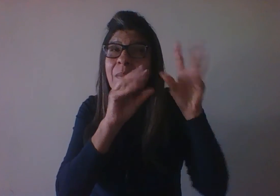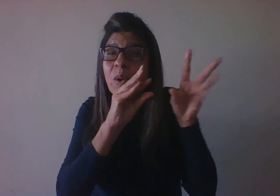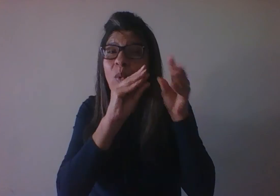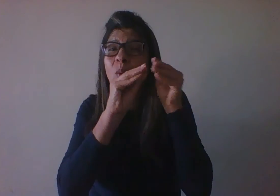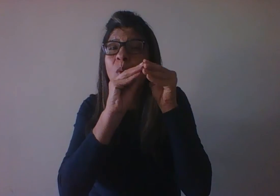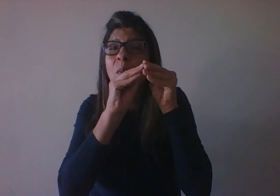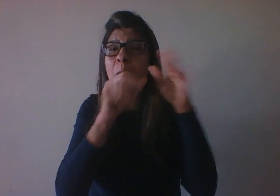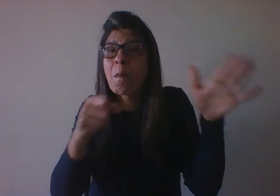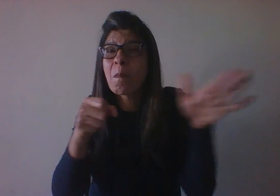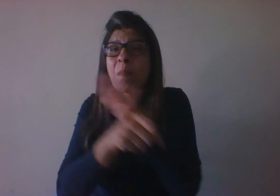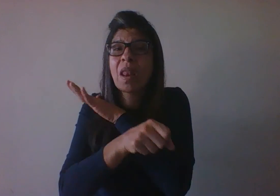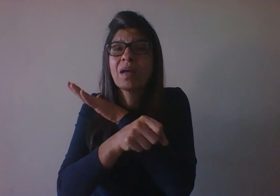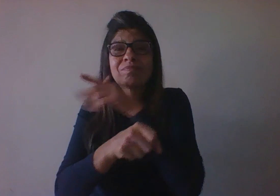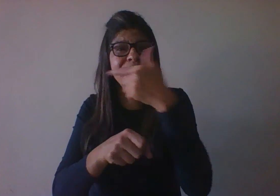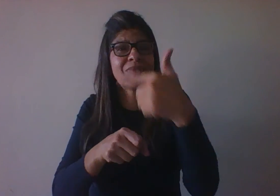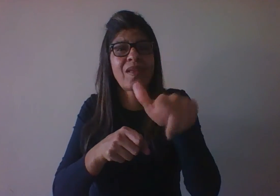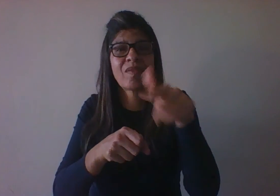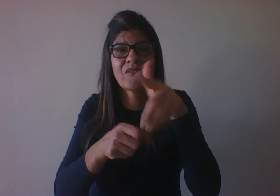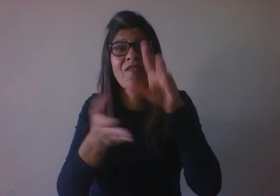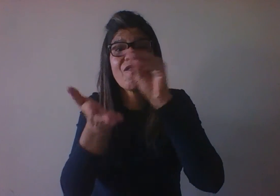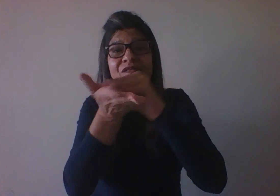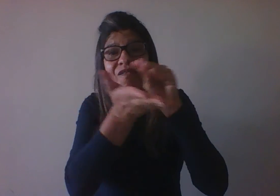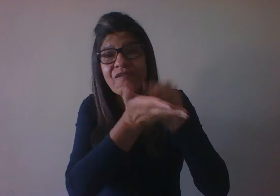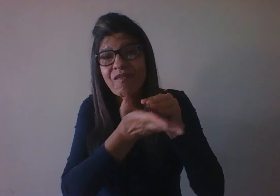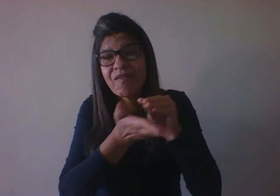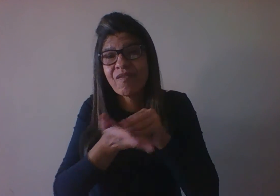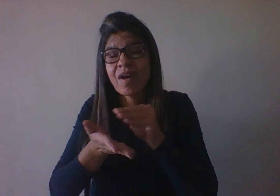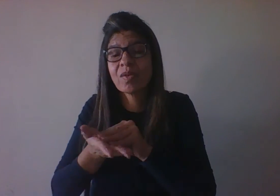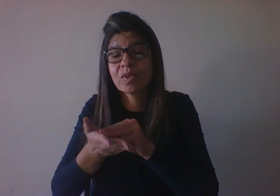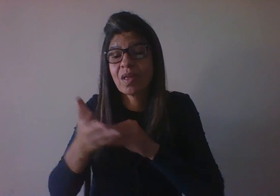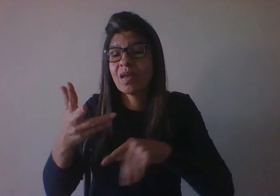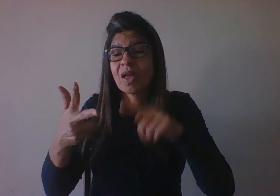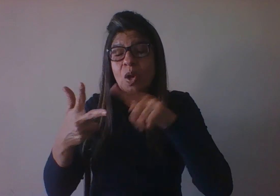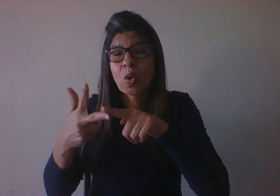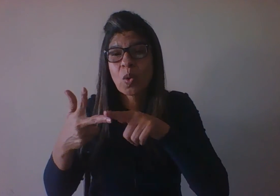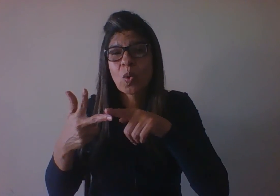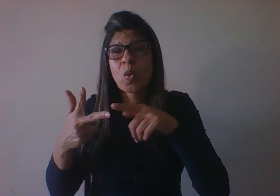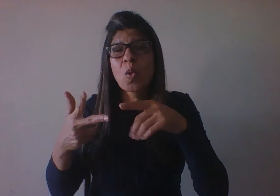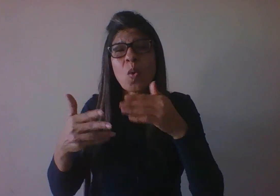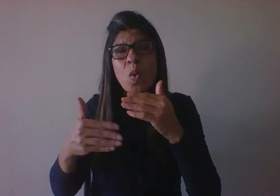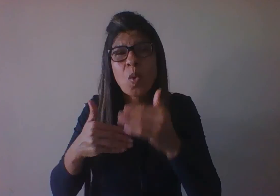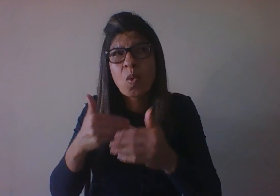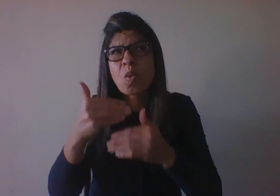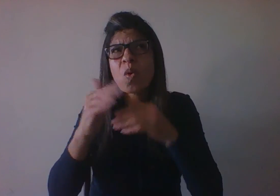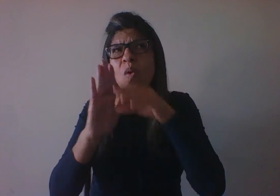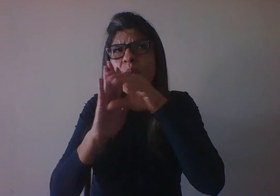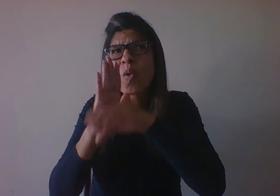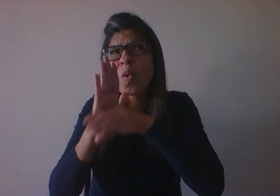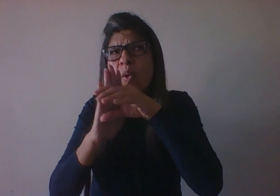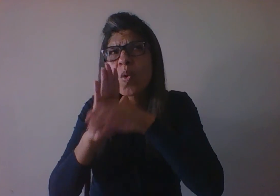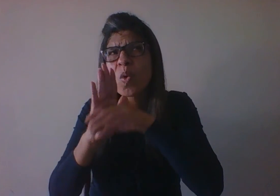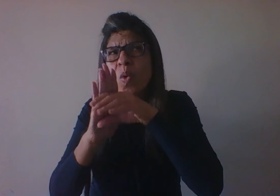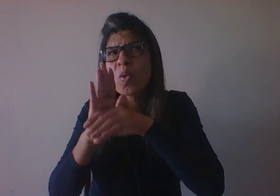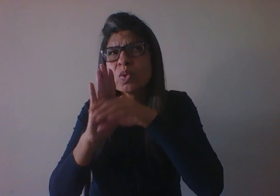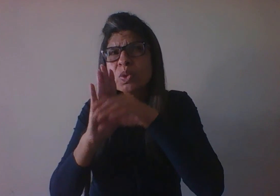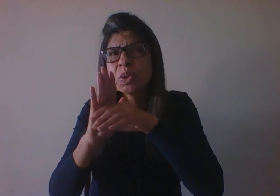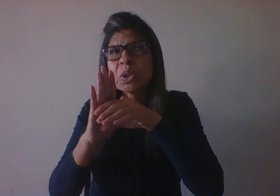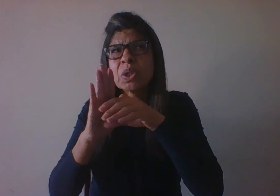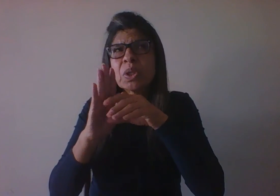pré-operacional, que ela começa a desenvolver noção de conceitos, de forma, de número, de tamanho,